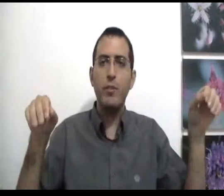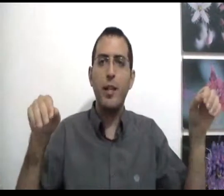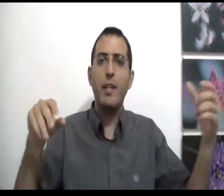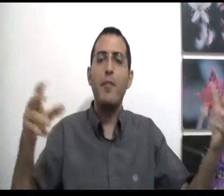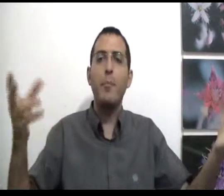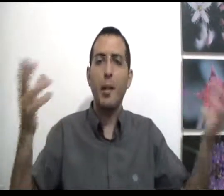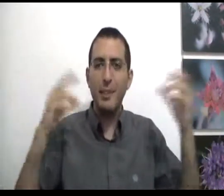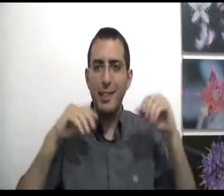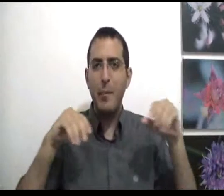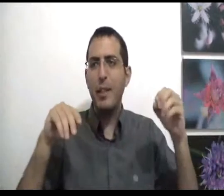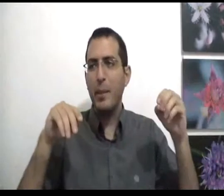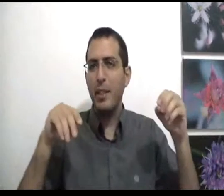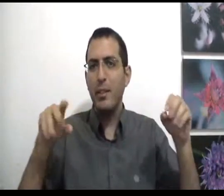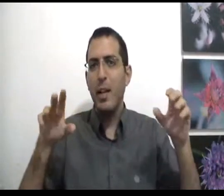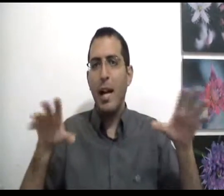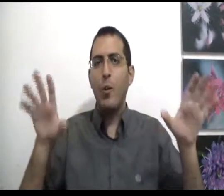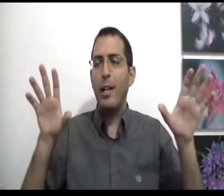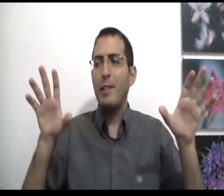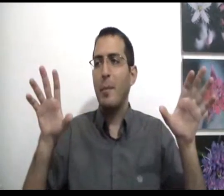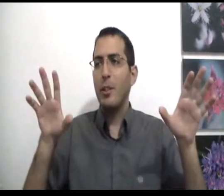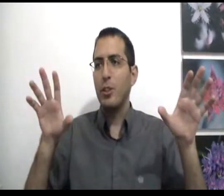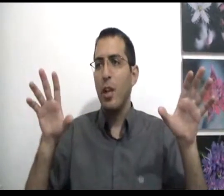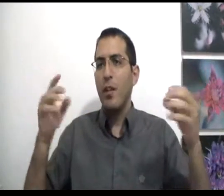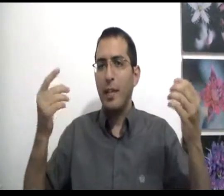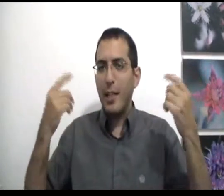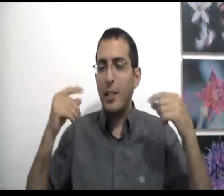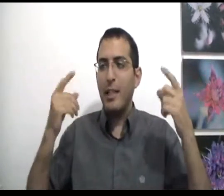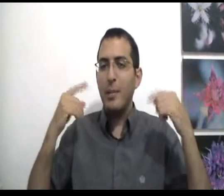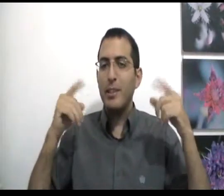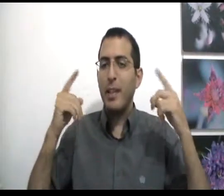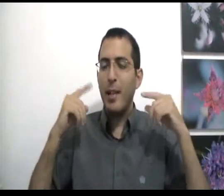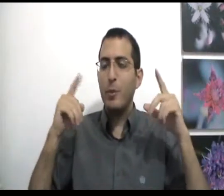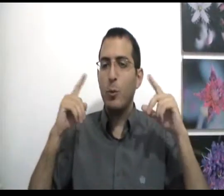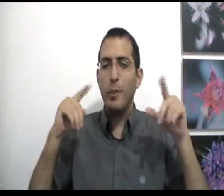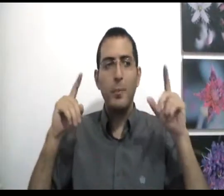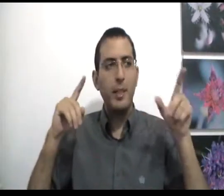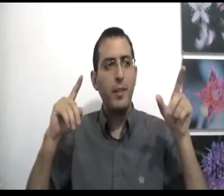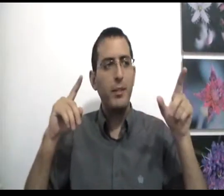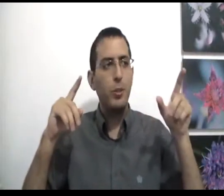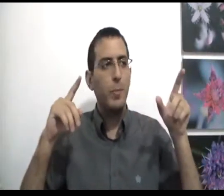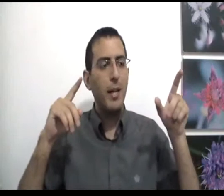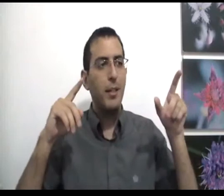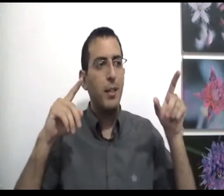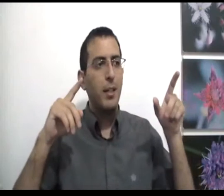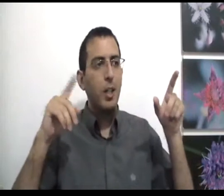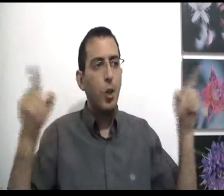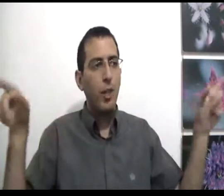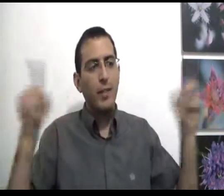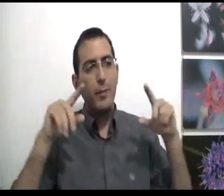ורע אבל אף על פיכם מצד האמת האמת האמיתית הכל אחד ממש וכאשר האדם מסתכל על אמיצות בפרוספקטיבה כזאת שבה כל הדברים